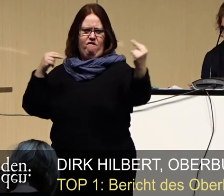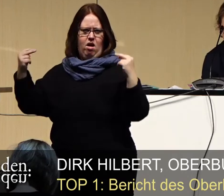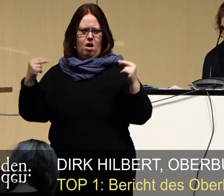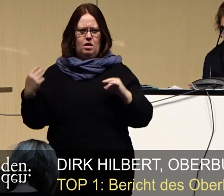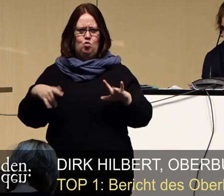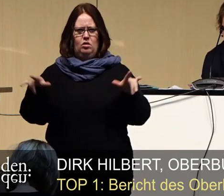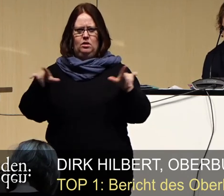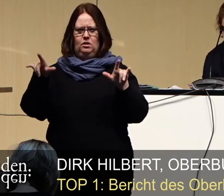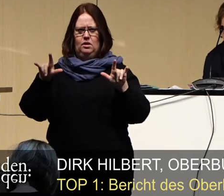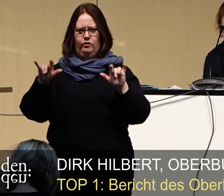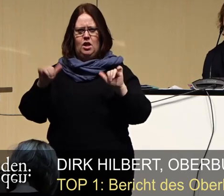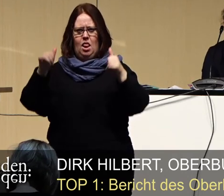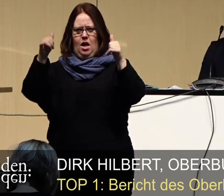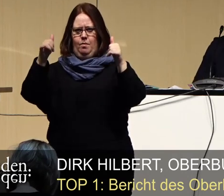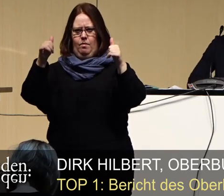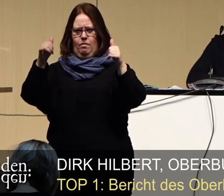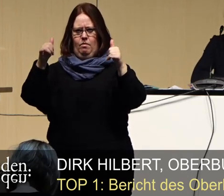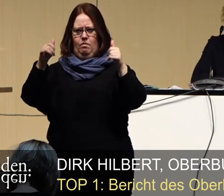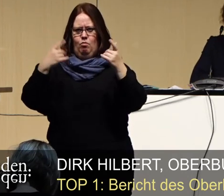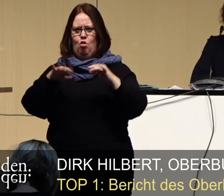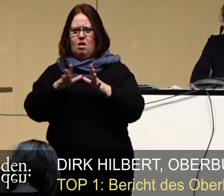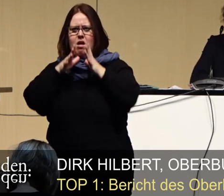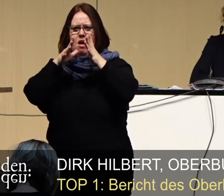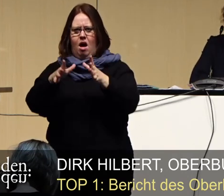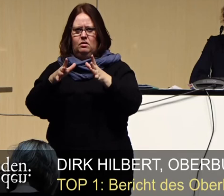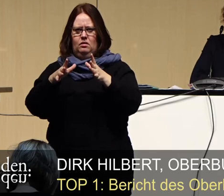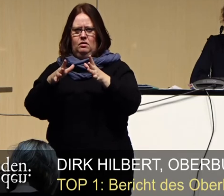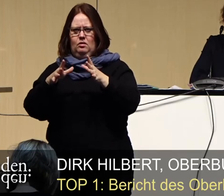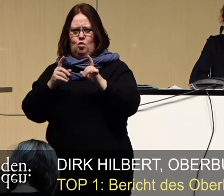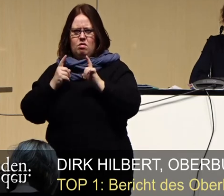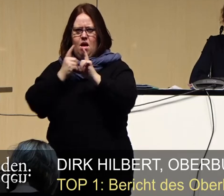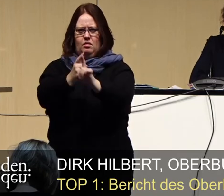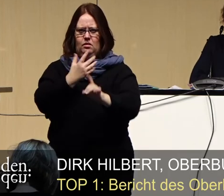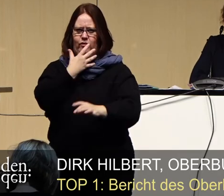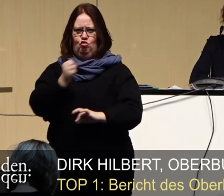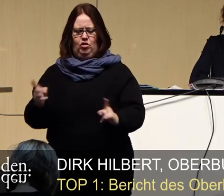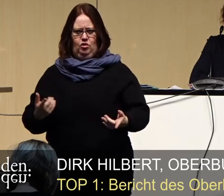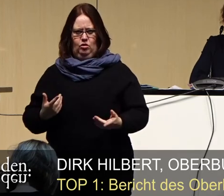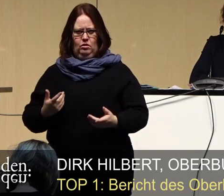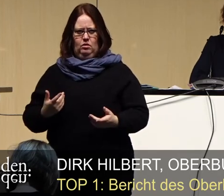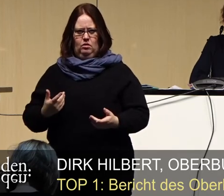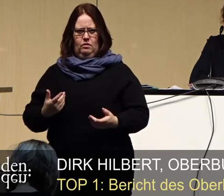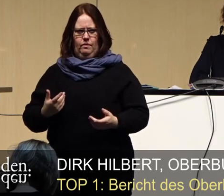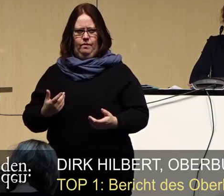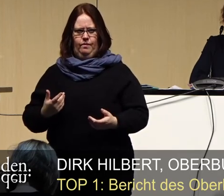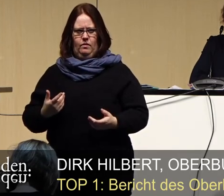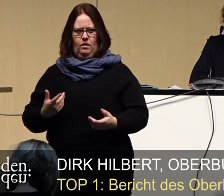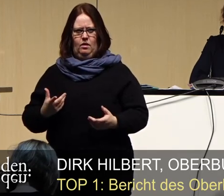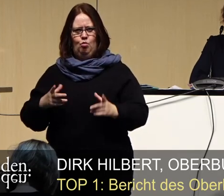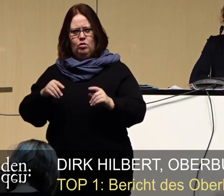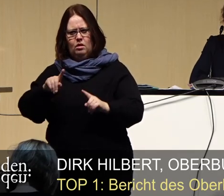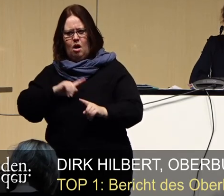gesellschaftlichen Leben nicht von Hass und Hetze geprägt ist. Ich will, wie die